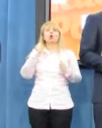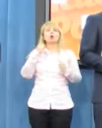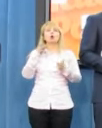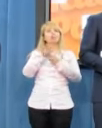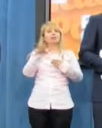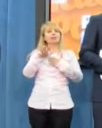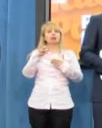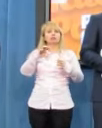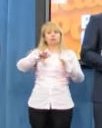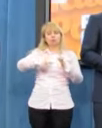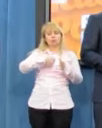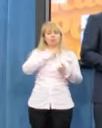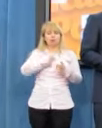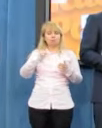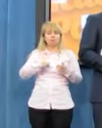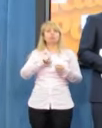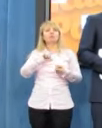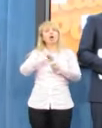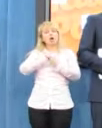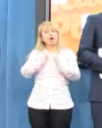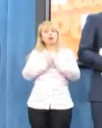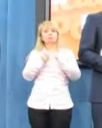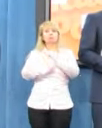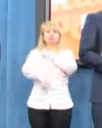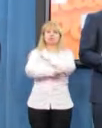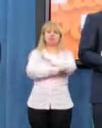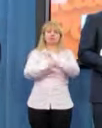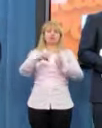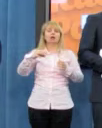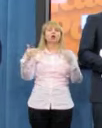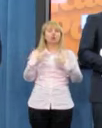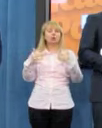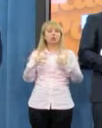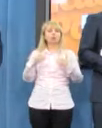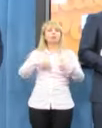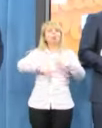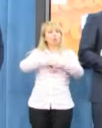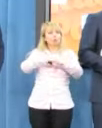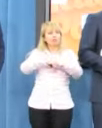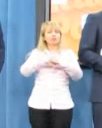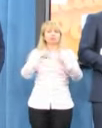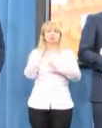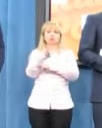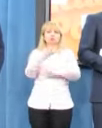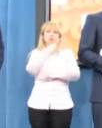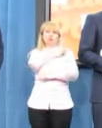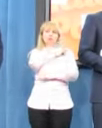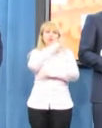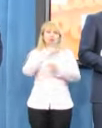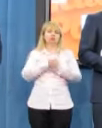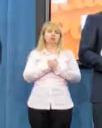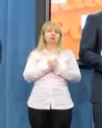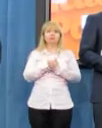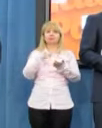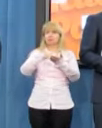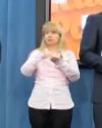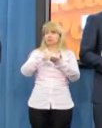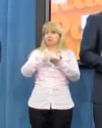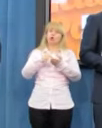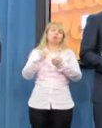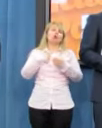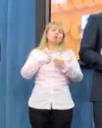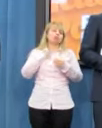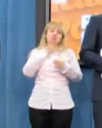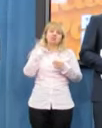piętnastu posłów, bądź wiceprzewodniczący klubu upoważniony przez przewodniczącego. Tego faktu nie